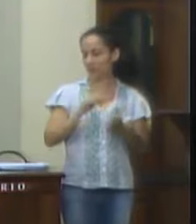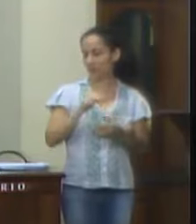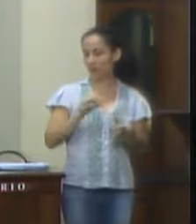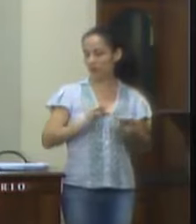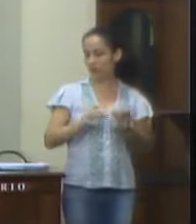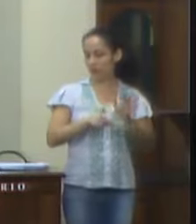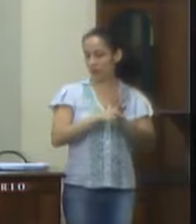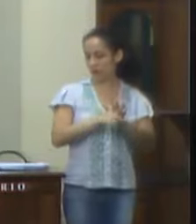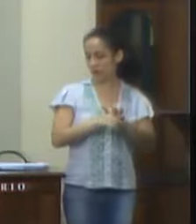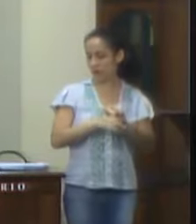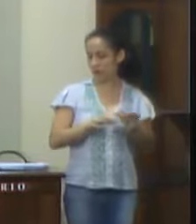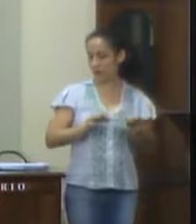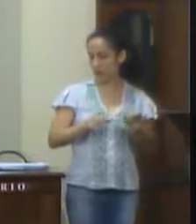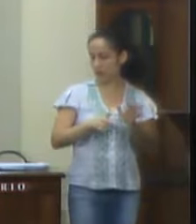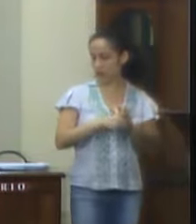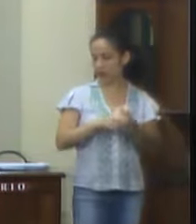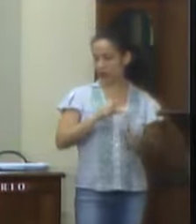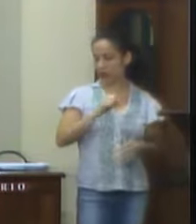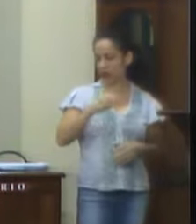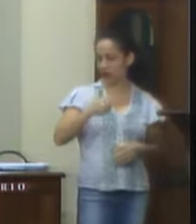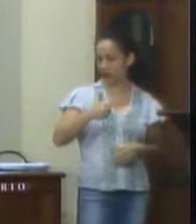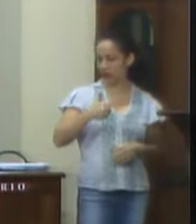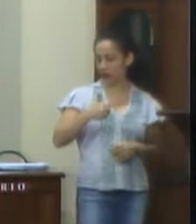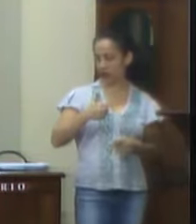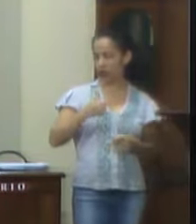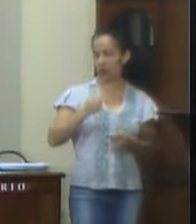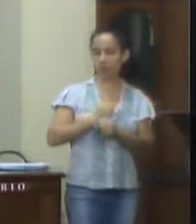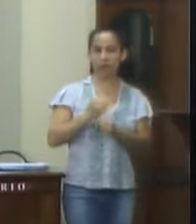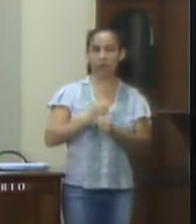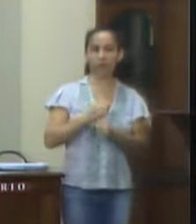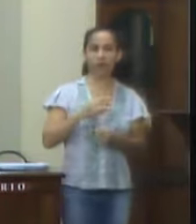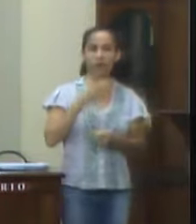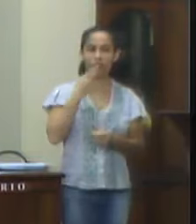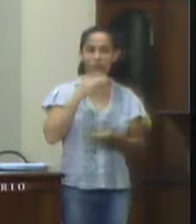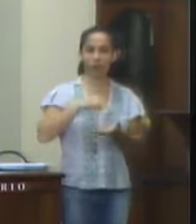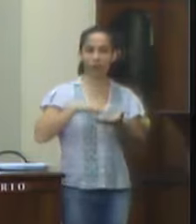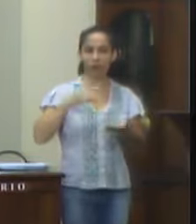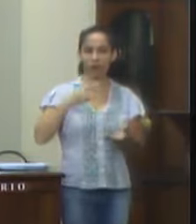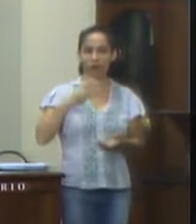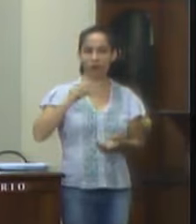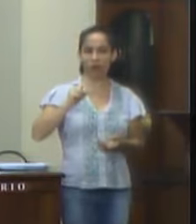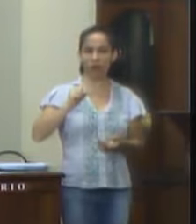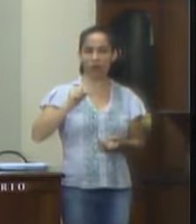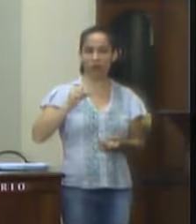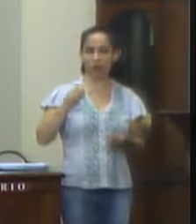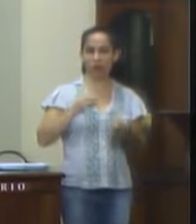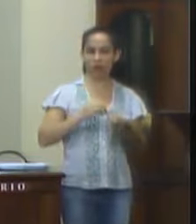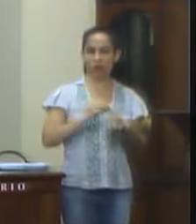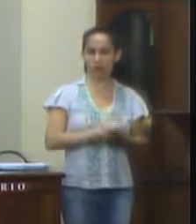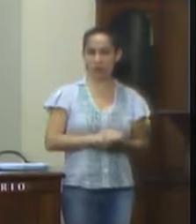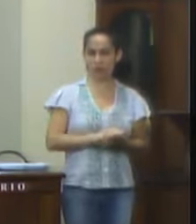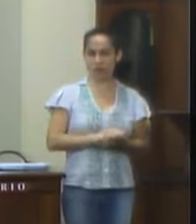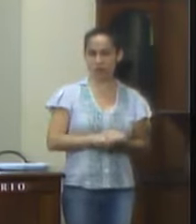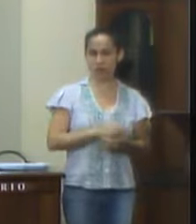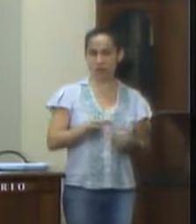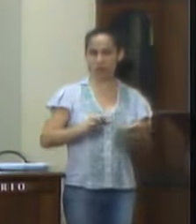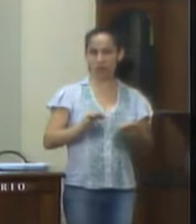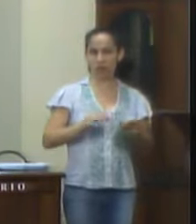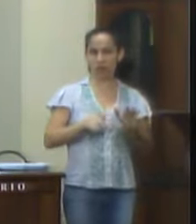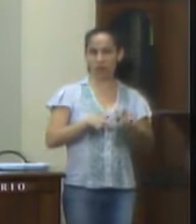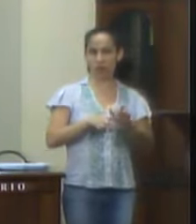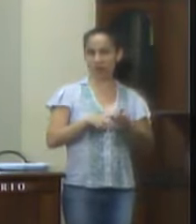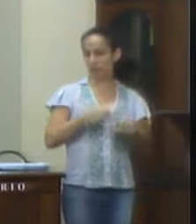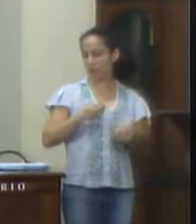de lei. Projeto de lei nº 81 de 2018, oriundo da mensagem nº 38 do Poder Executivo. Projeto de lei nº